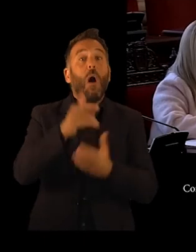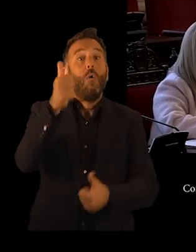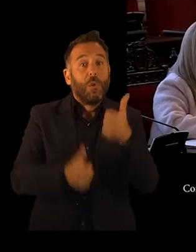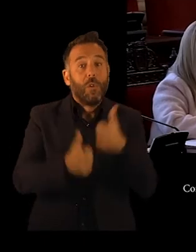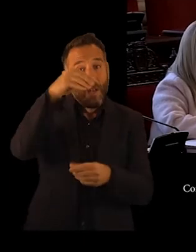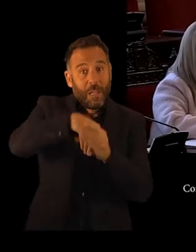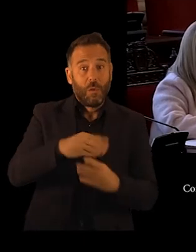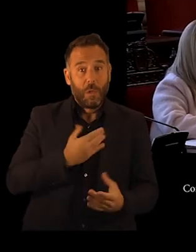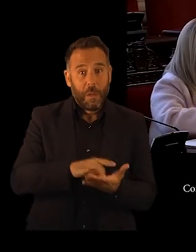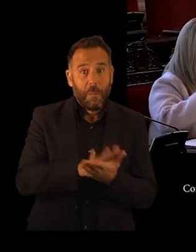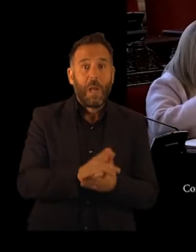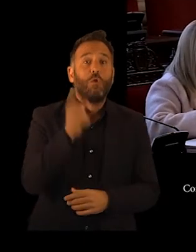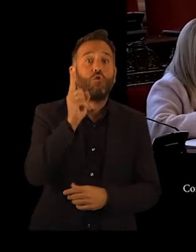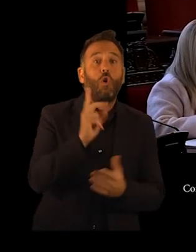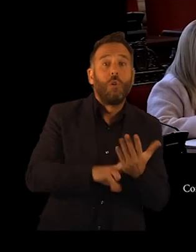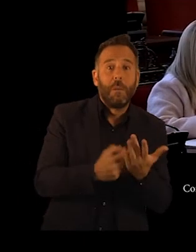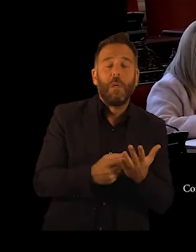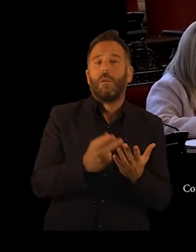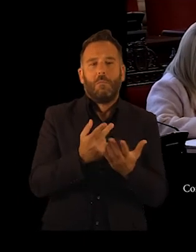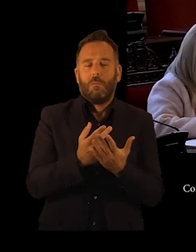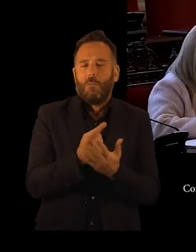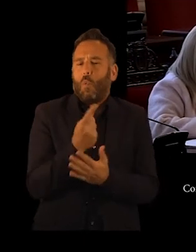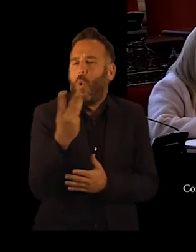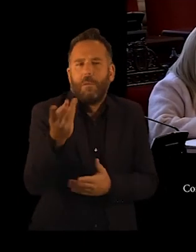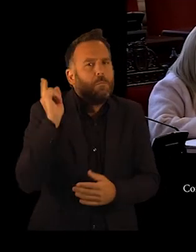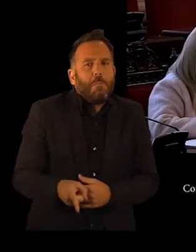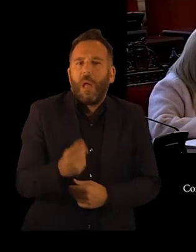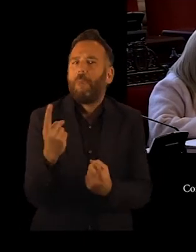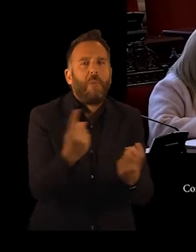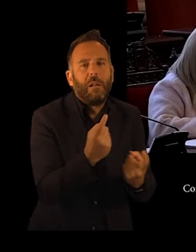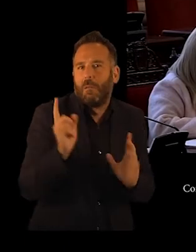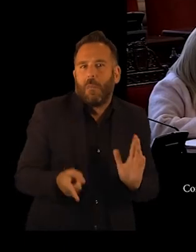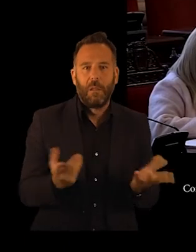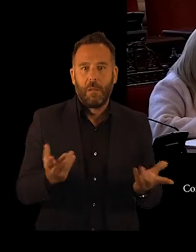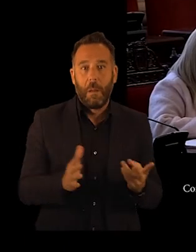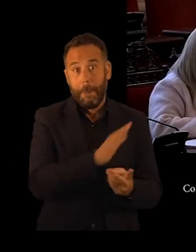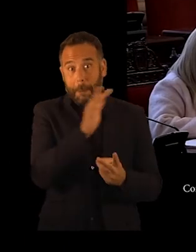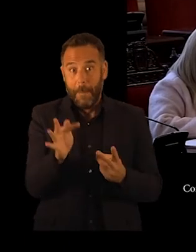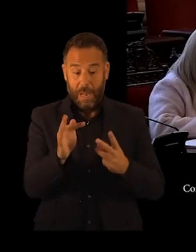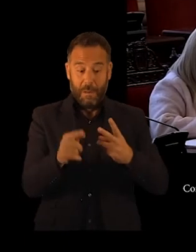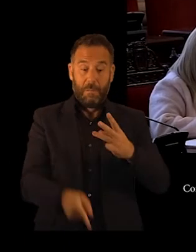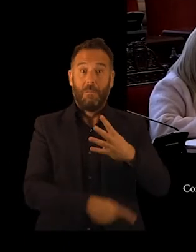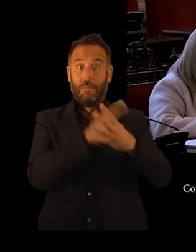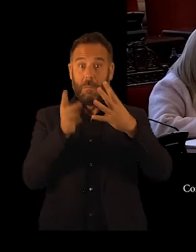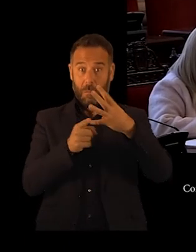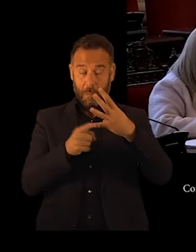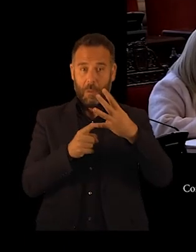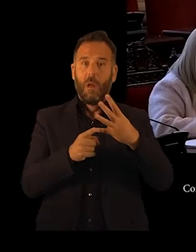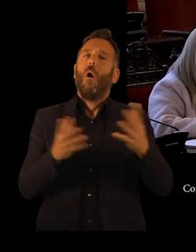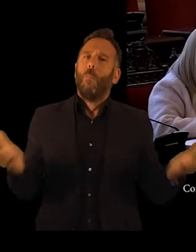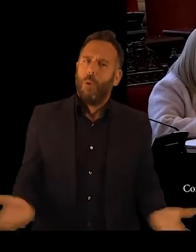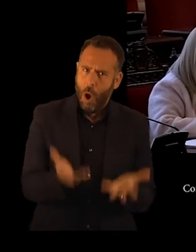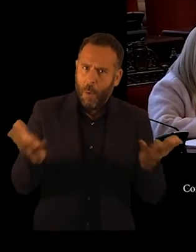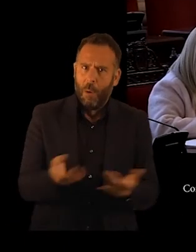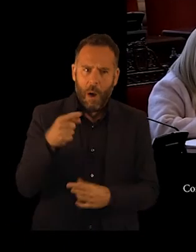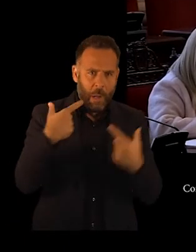personal, no solo de un intérprete, sino de los que sean necesarios. Y añadir un cuarto punto en el que se diga promover que las